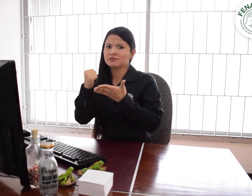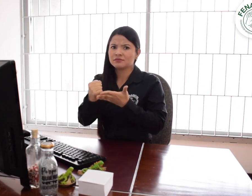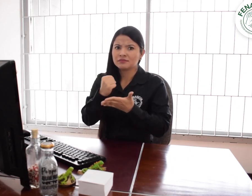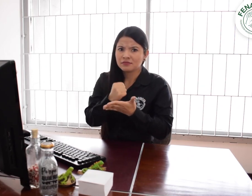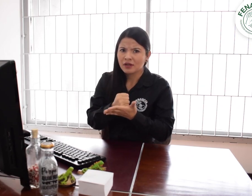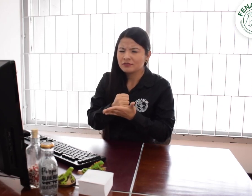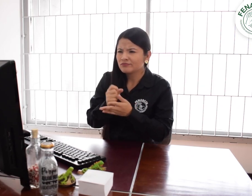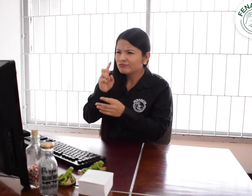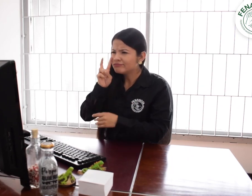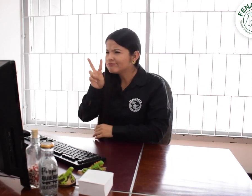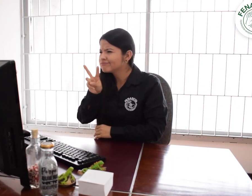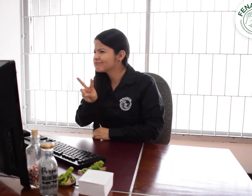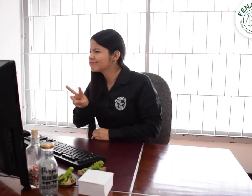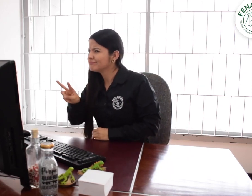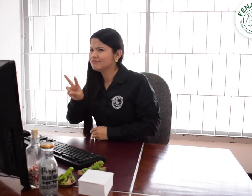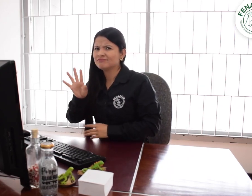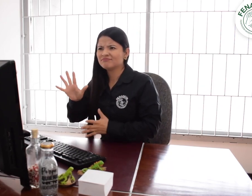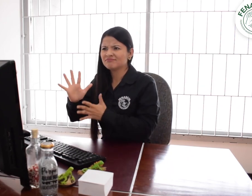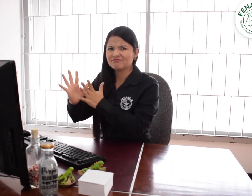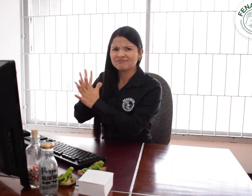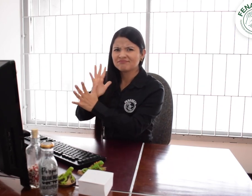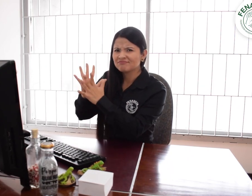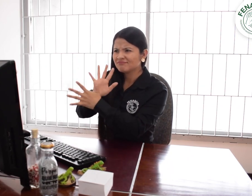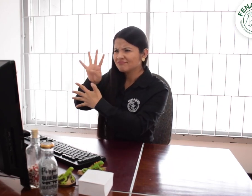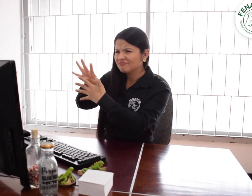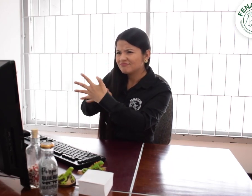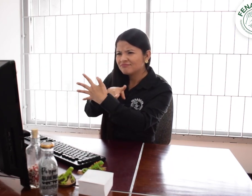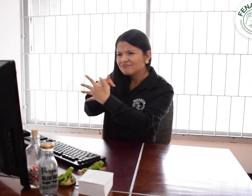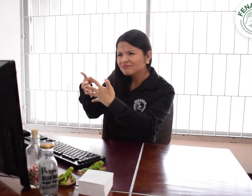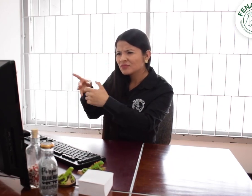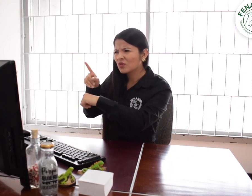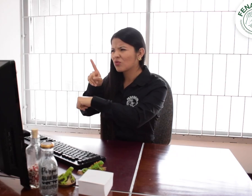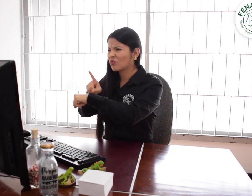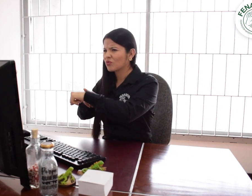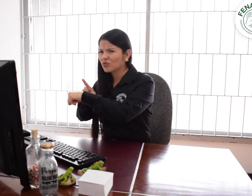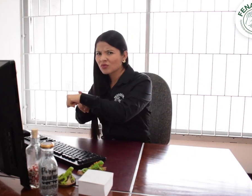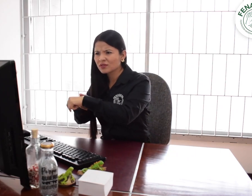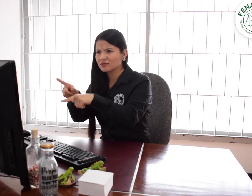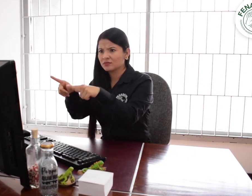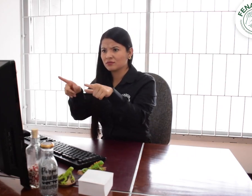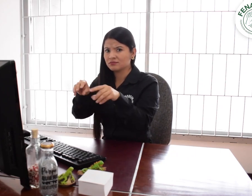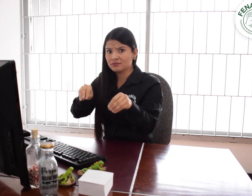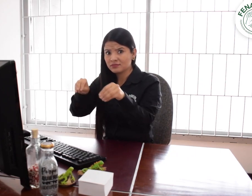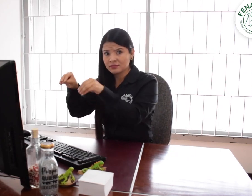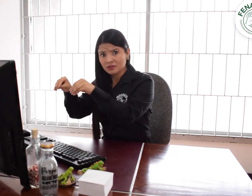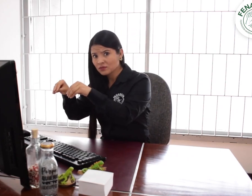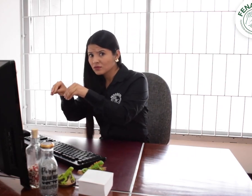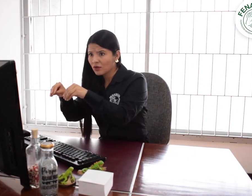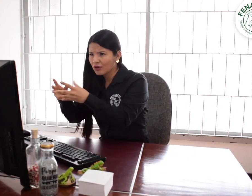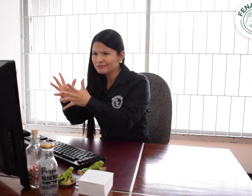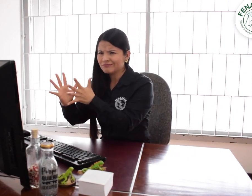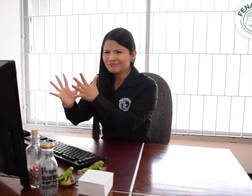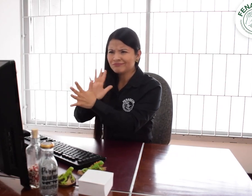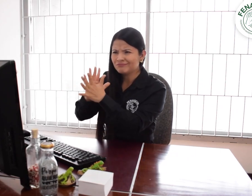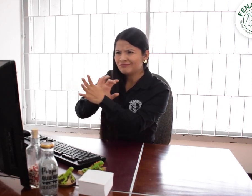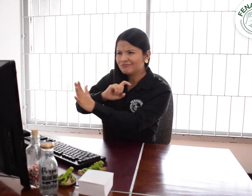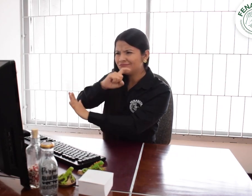financieras, fondos de pensión, instituciones de salud, notarías, entre otros. En sus páginas web, verifico información